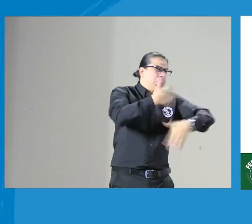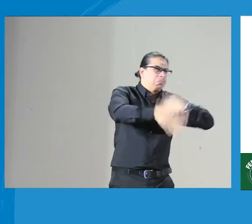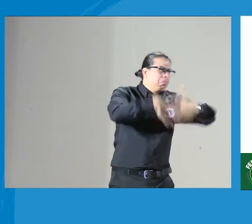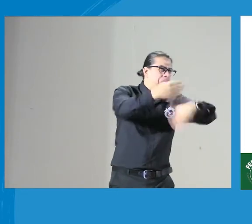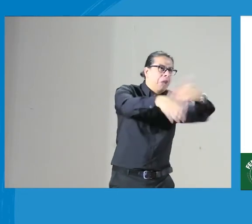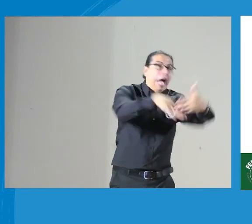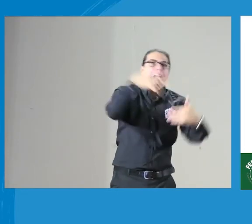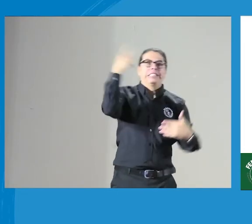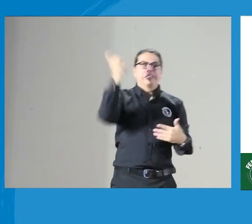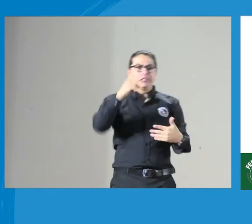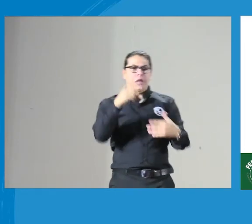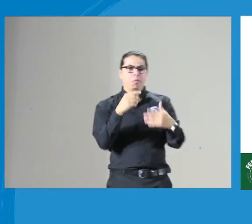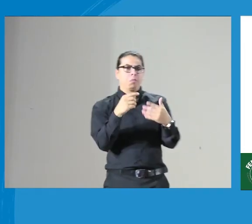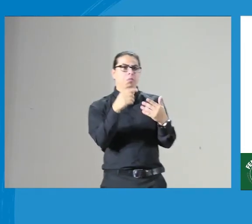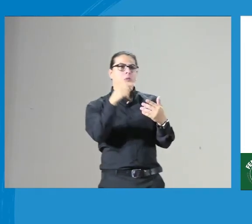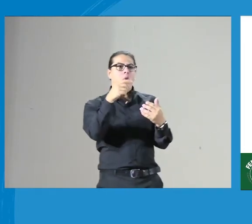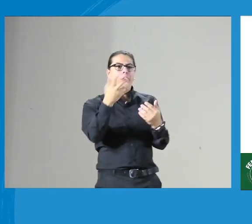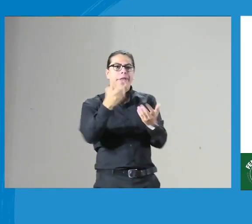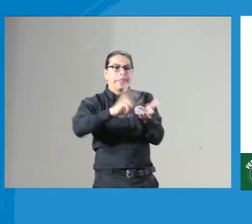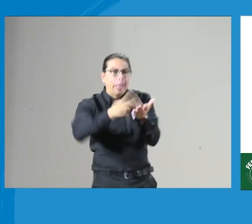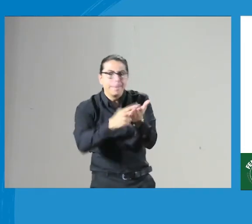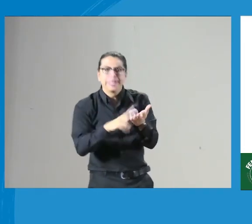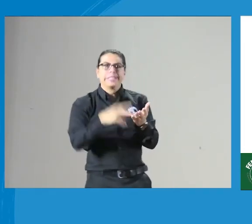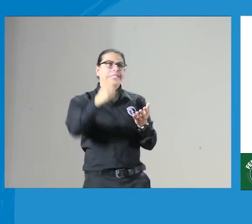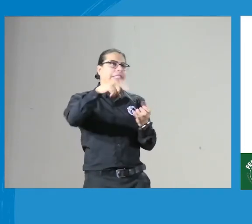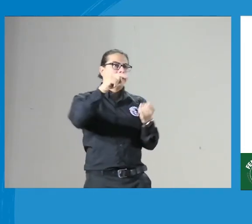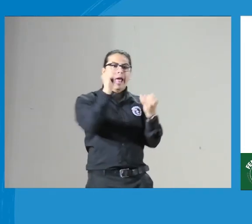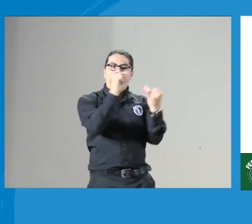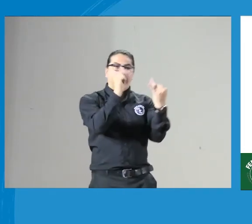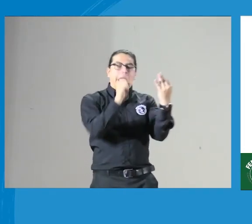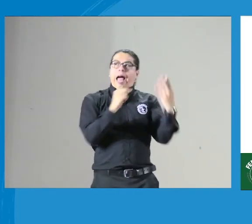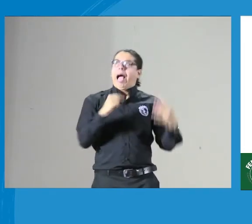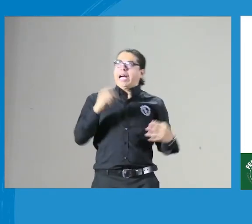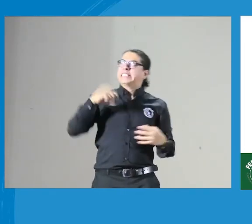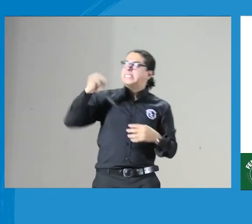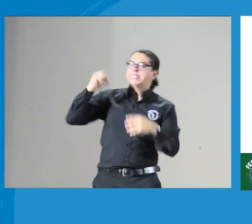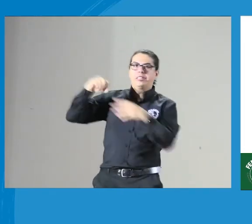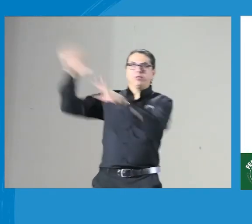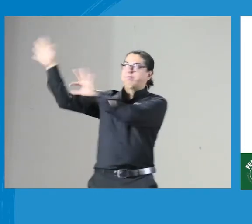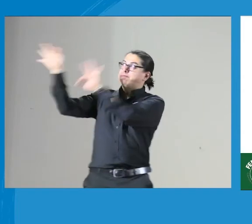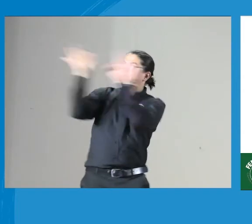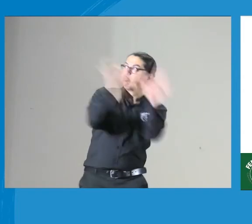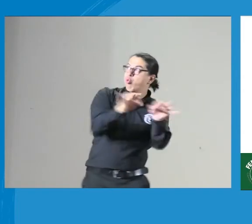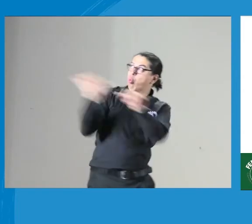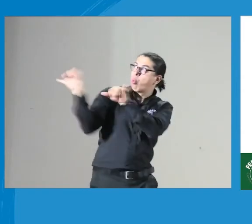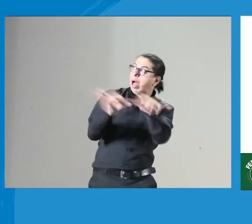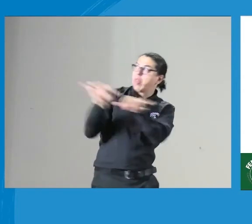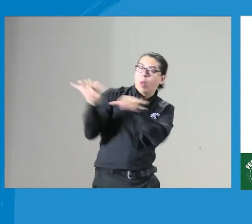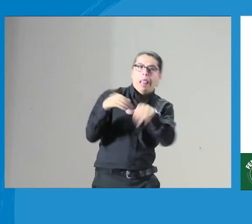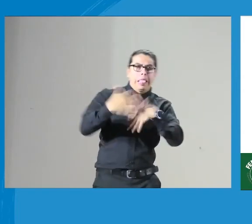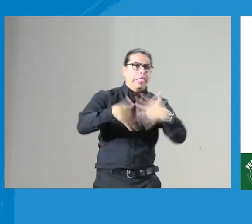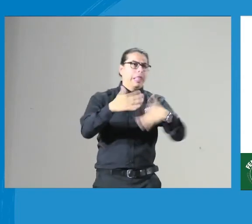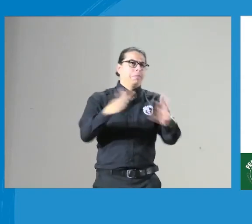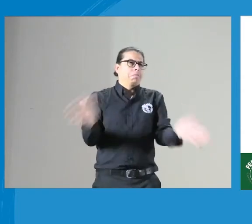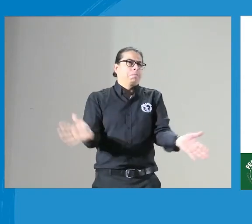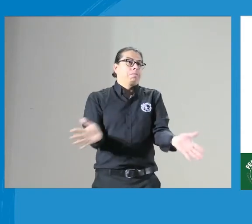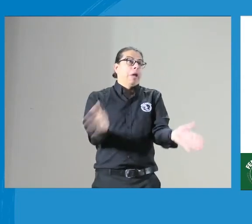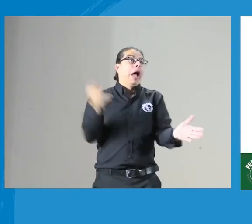vinieran acá a asesorar el tema de educación de las personas sordas de interpretación y muchos otros aspectos y pudiéramos